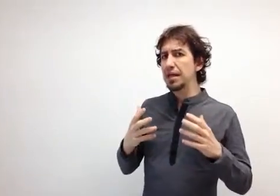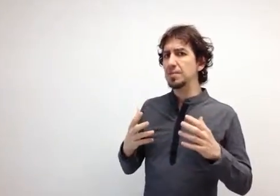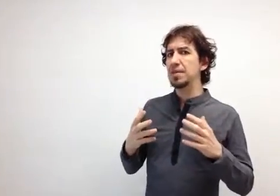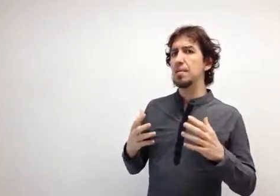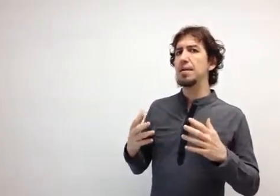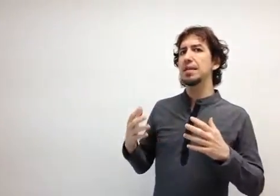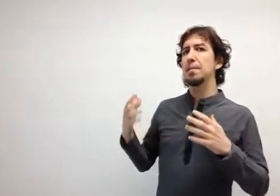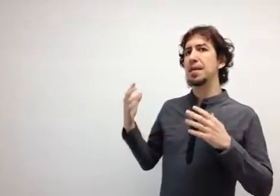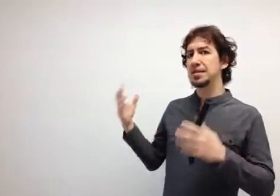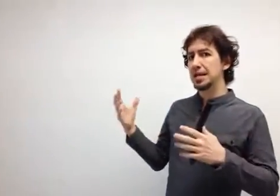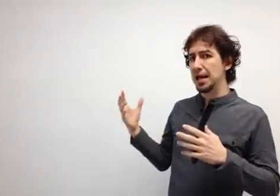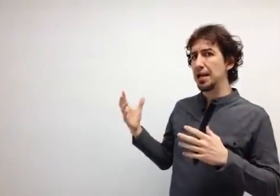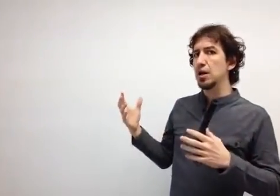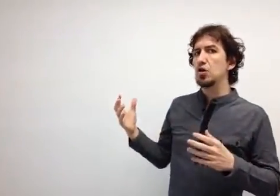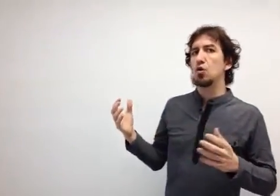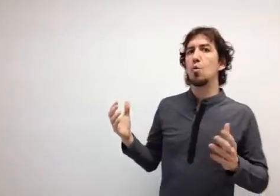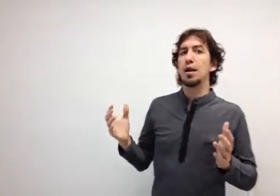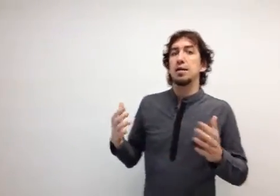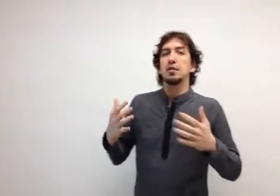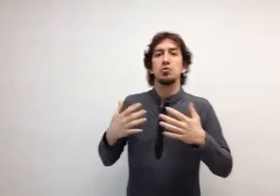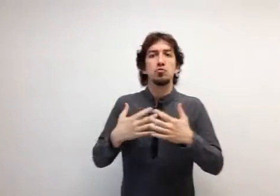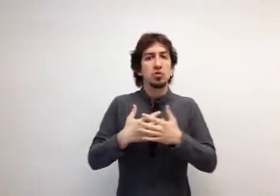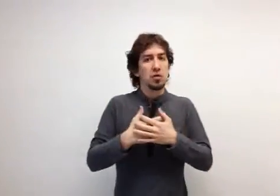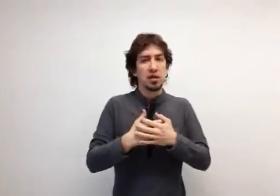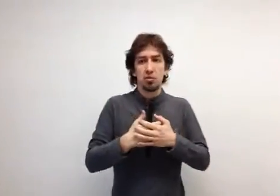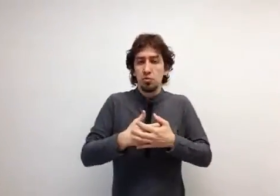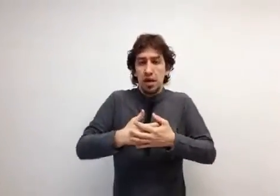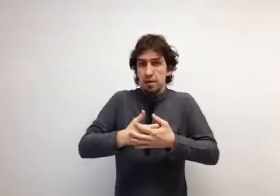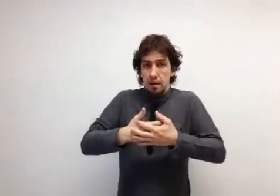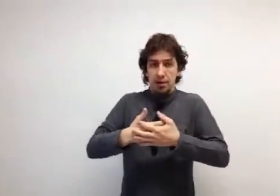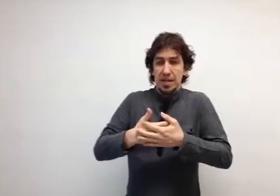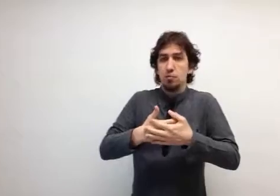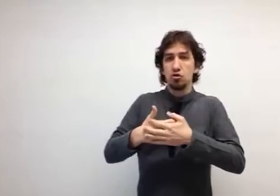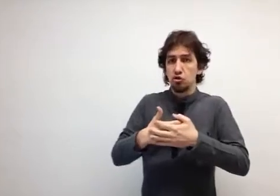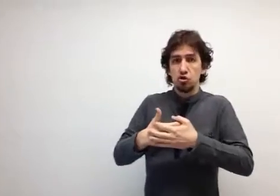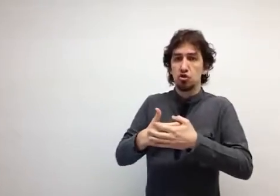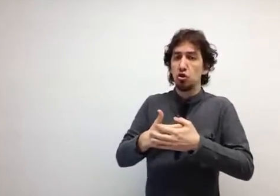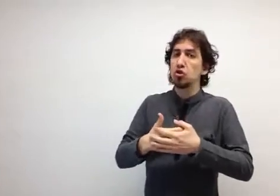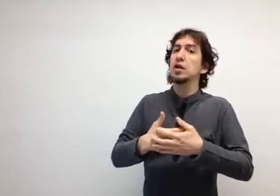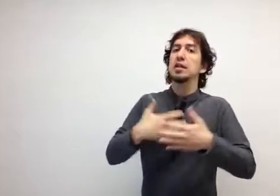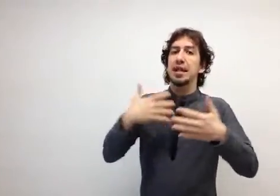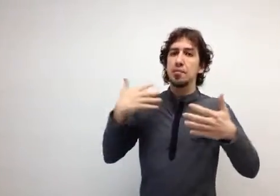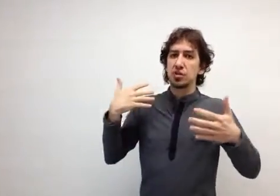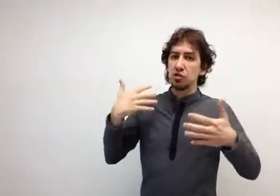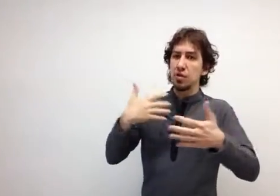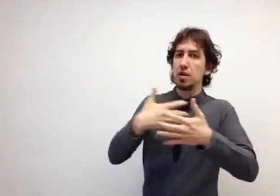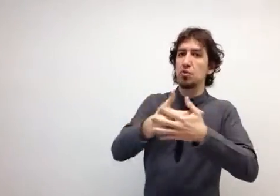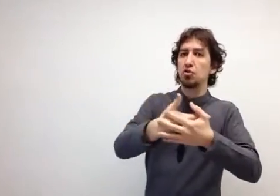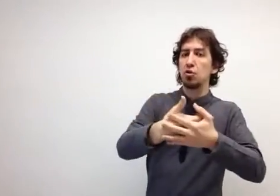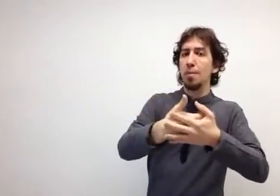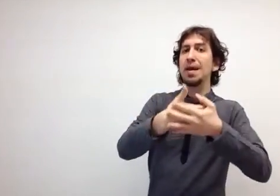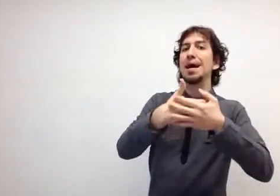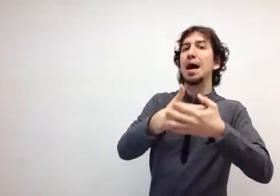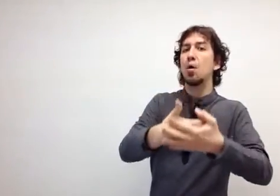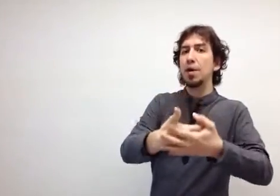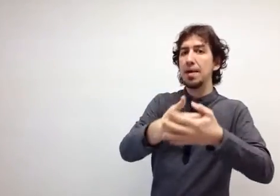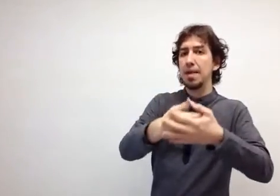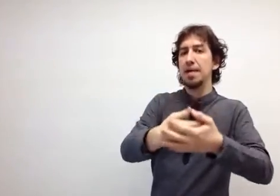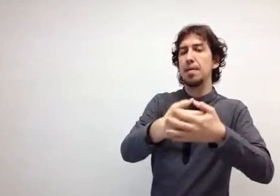especialmente empresarial, con lo cual, si somos un estudio de arquitectura, aunque seamos nosotros solos, tenemos que asociar nuestro nombre a una idea de